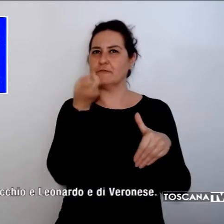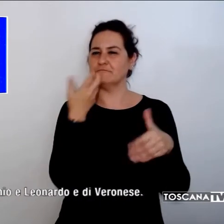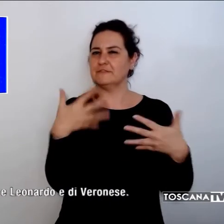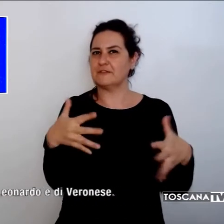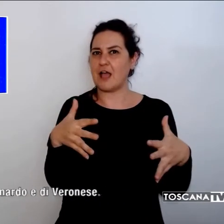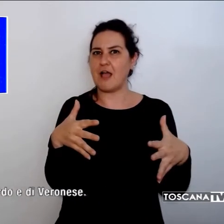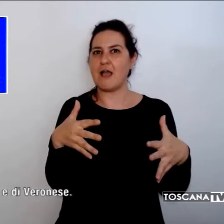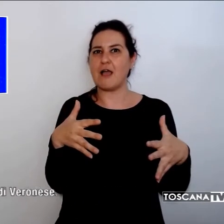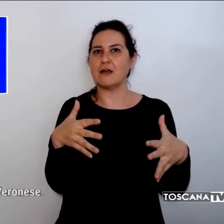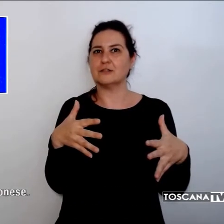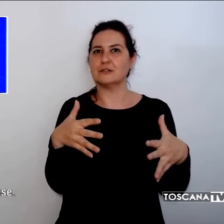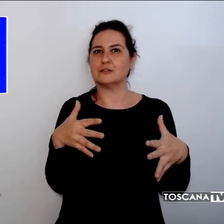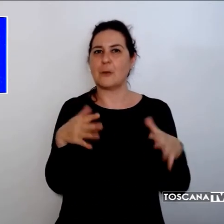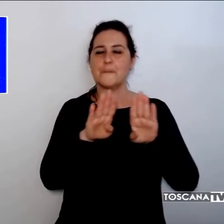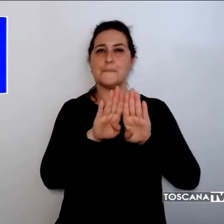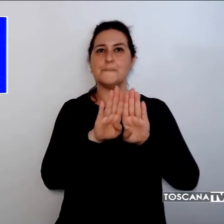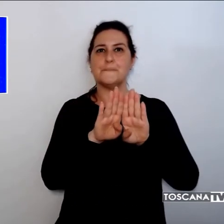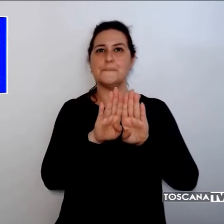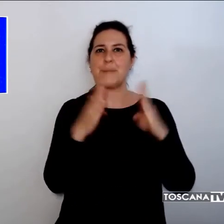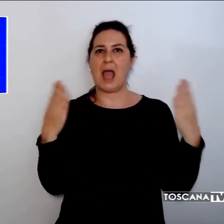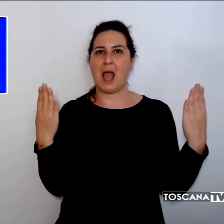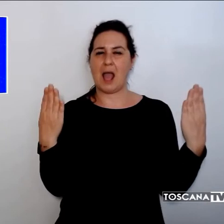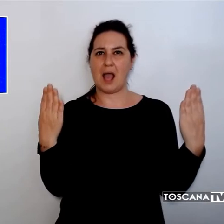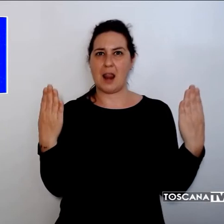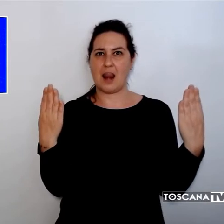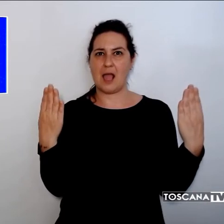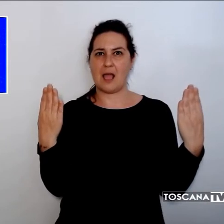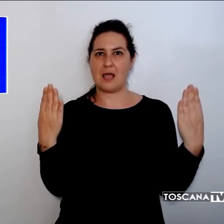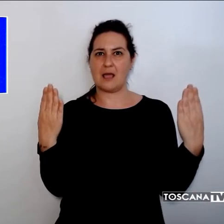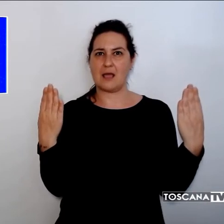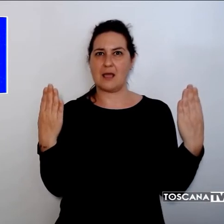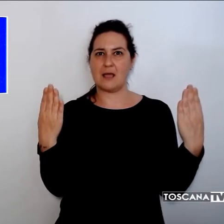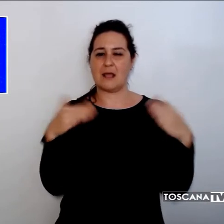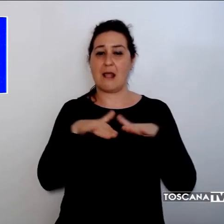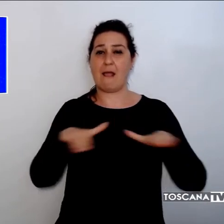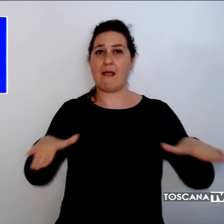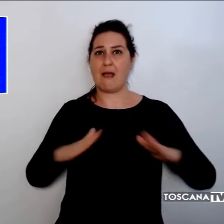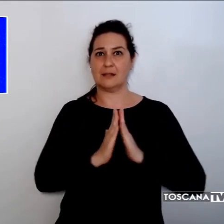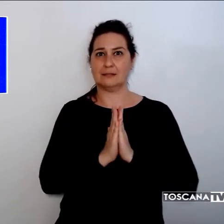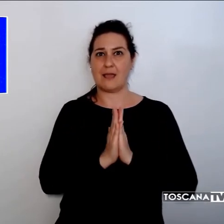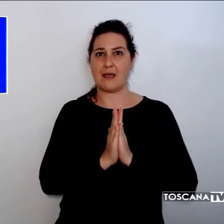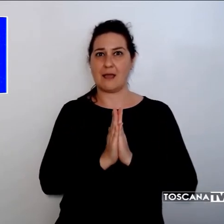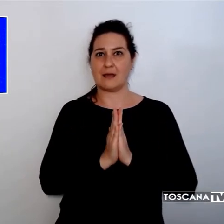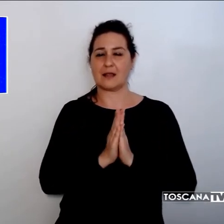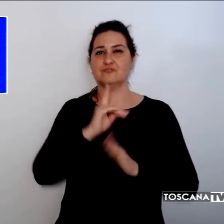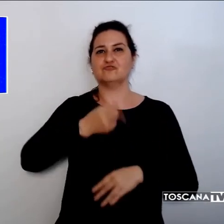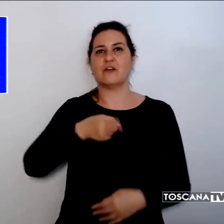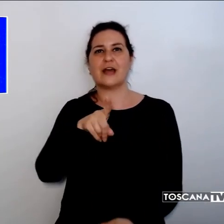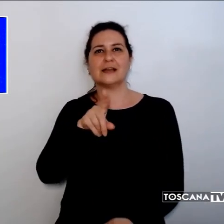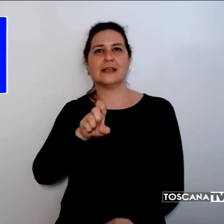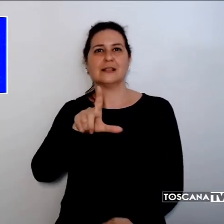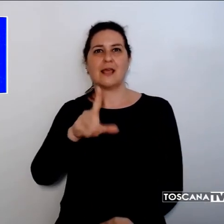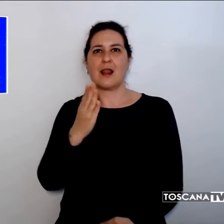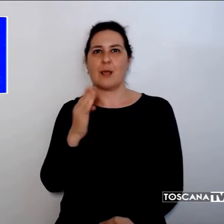la pala d'altare del pittore giottesco Giovanni del Biondo e prosegue poi con